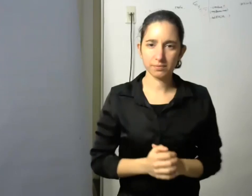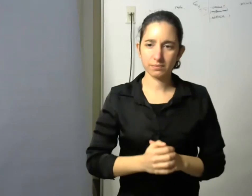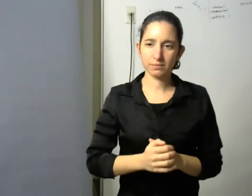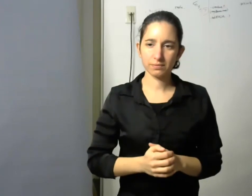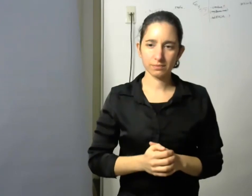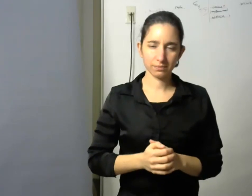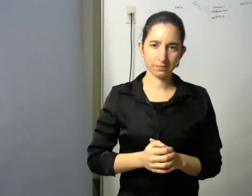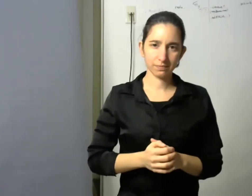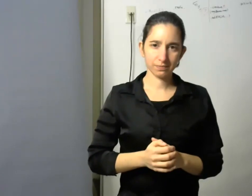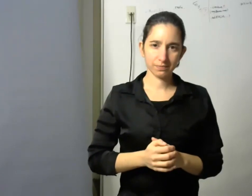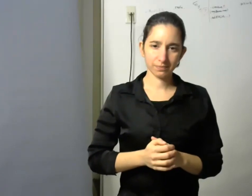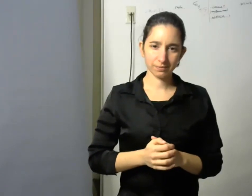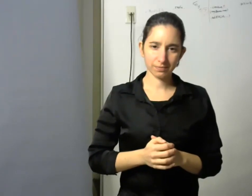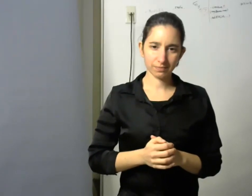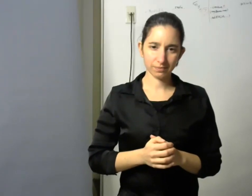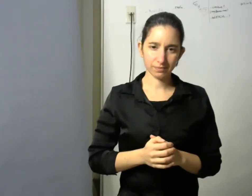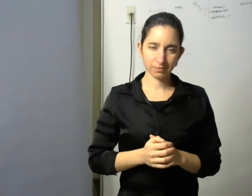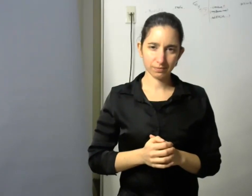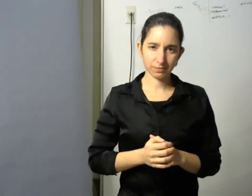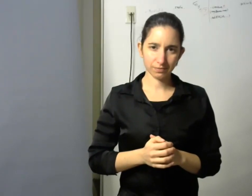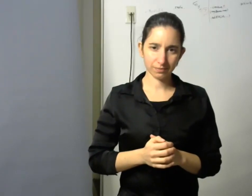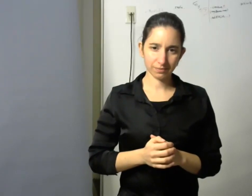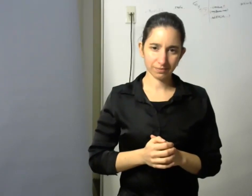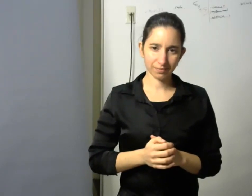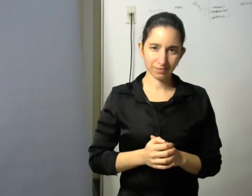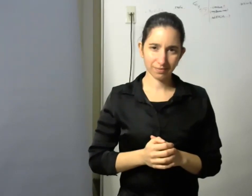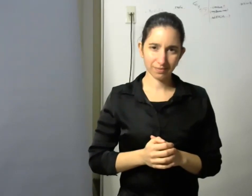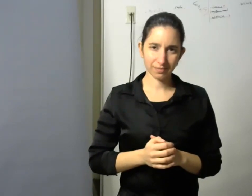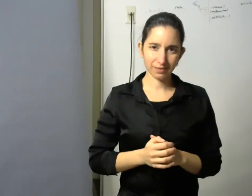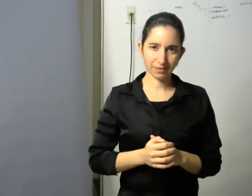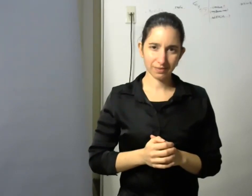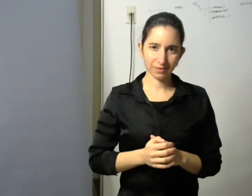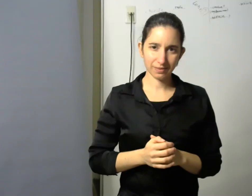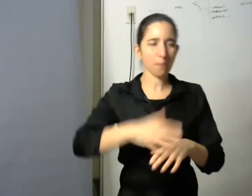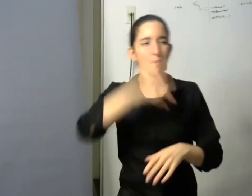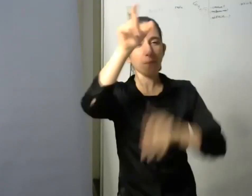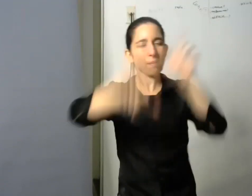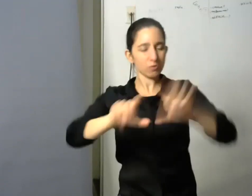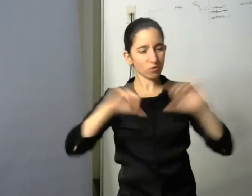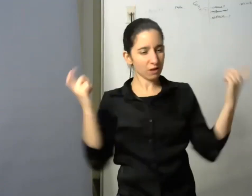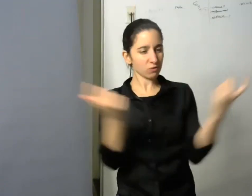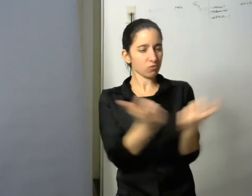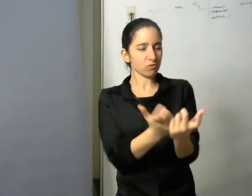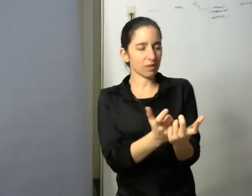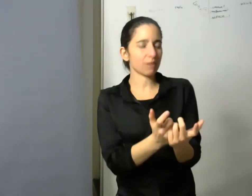al hombre no se lo puede estudiar en los libros solamente el hombre es una unidad